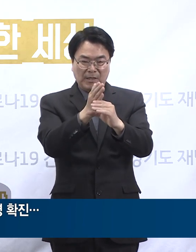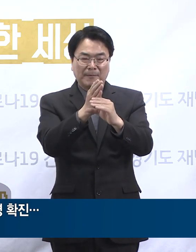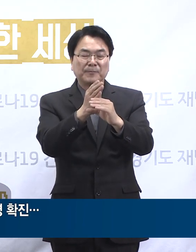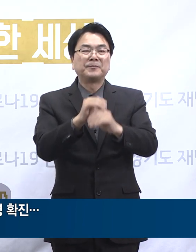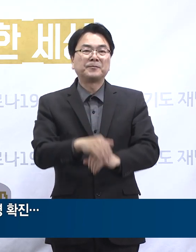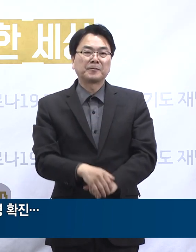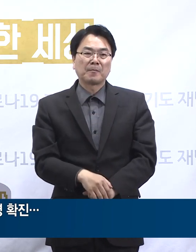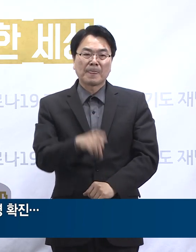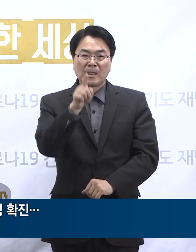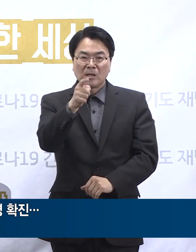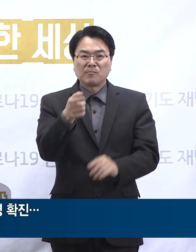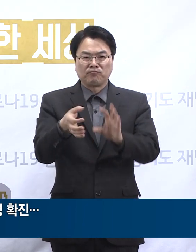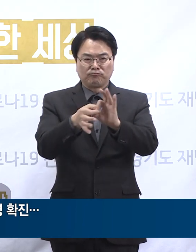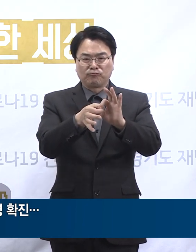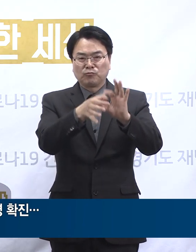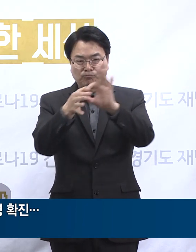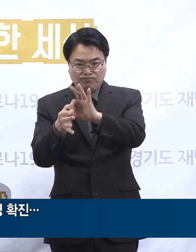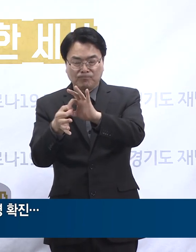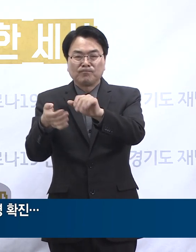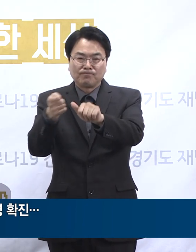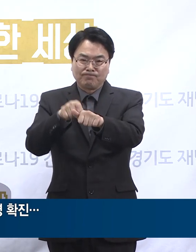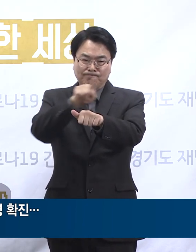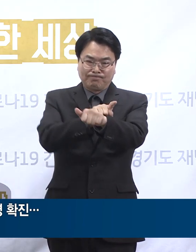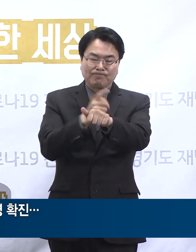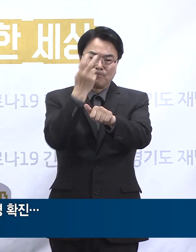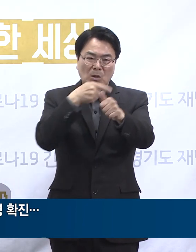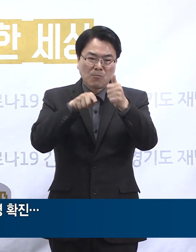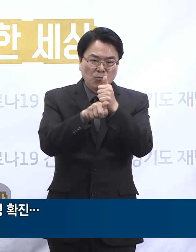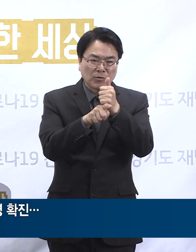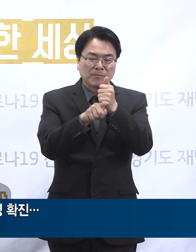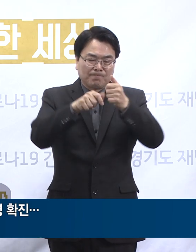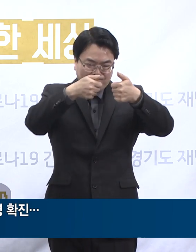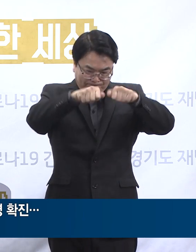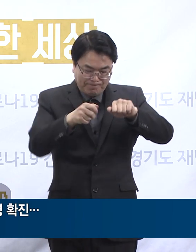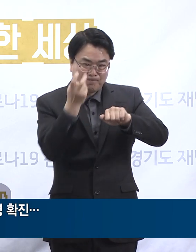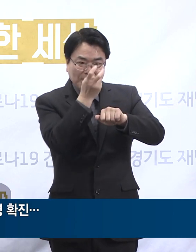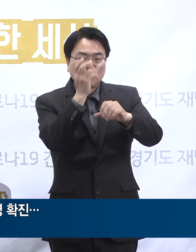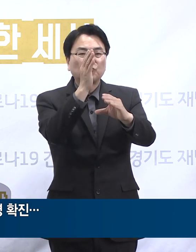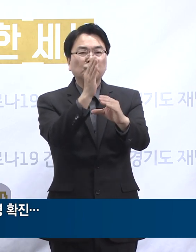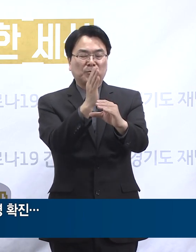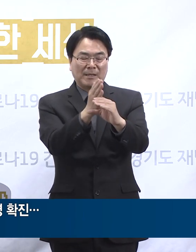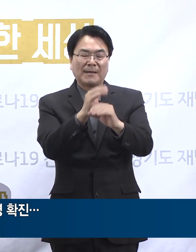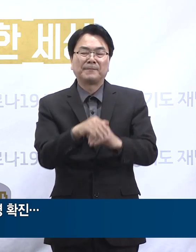중이며 확진자의 접촉자를 자가격리 조치하고 지속적으로 등동 감시 중에 있습니다.